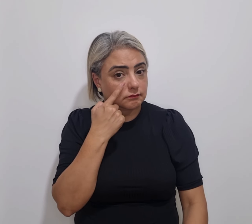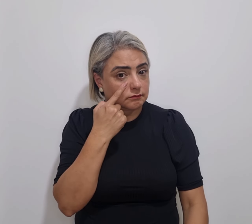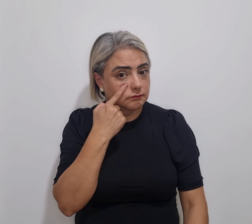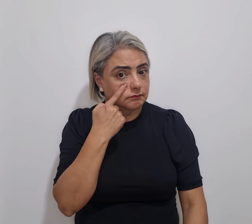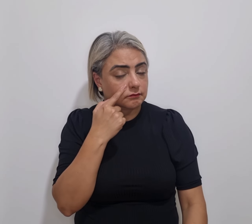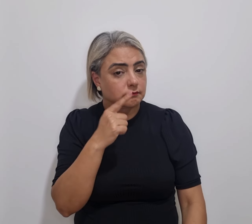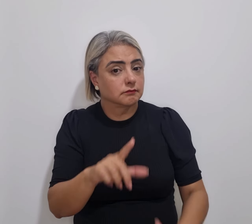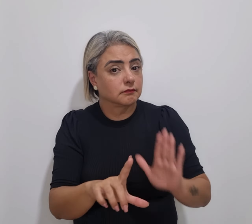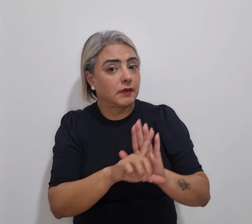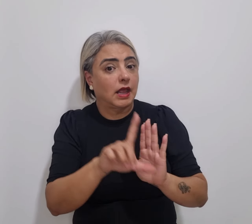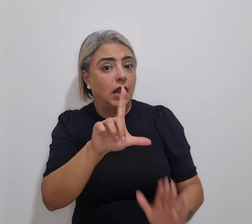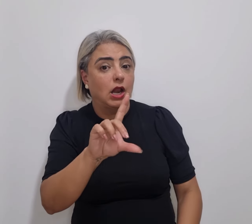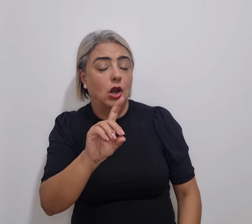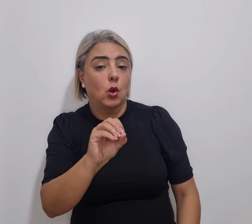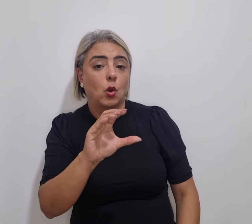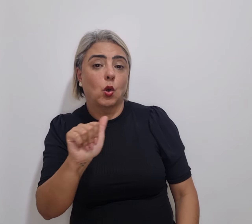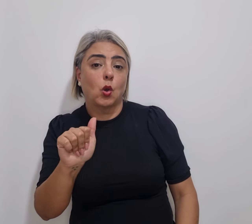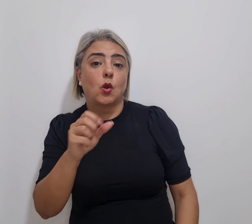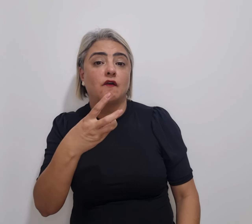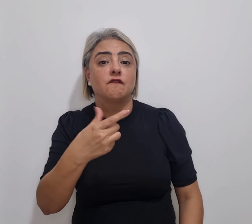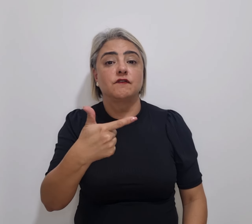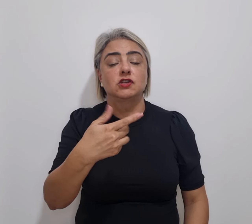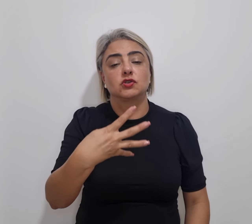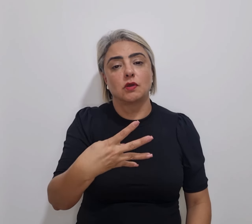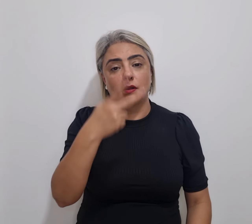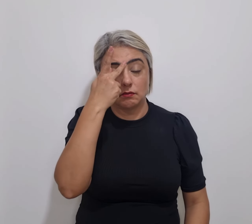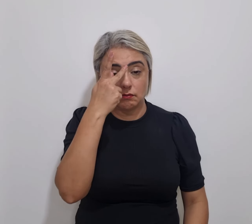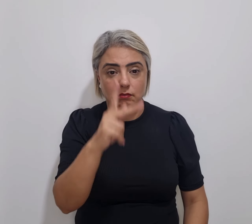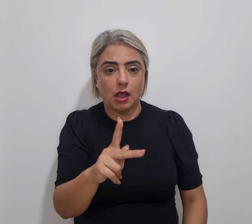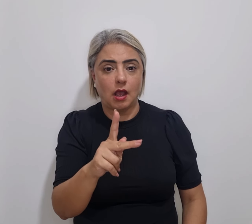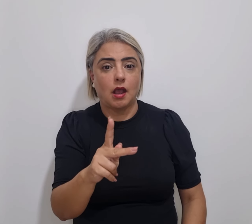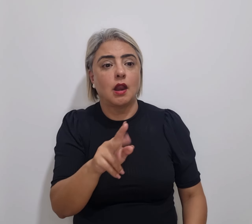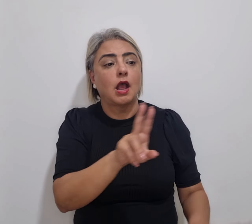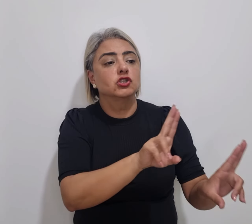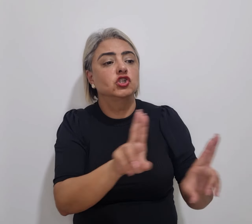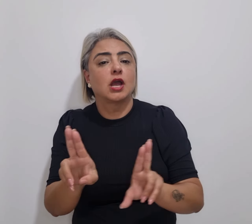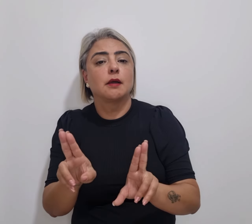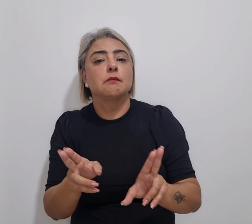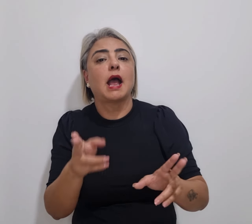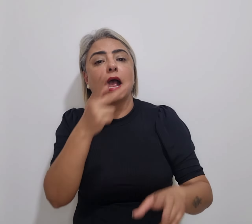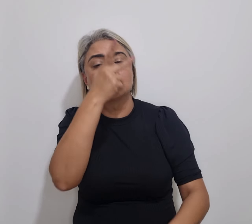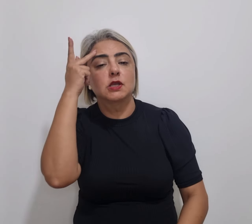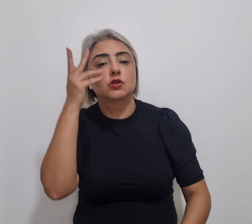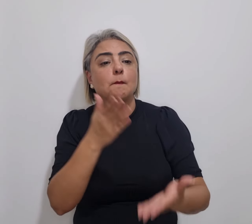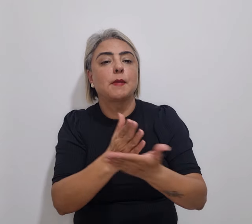LOA 2024 para nomeação dos aprovados nas vagas